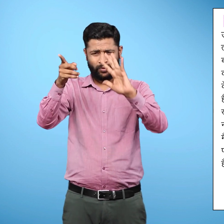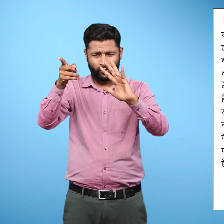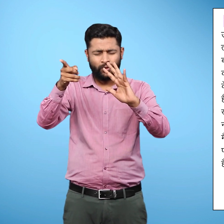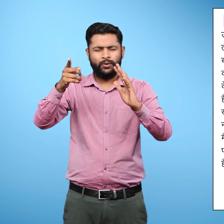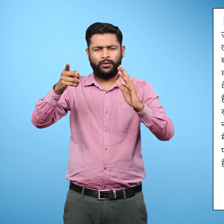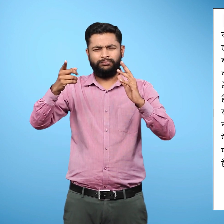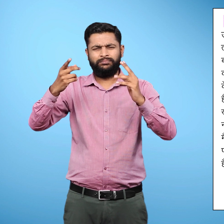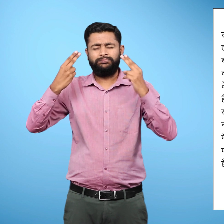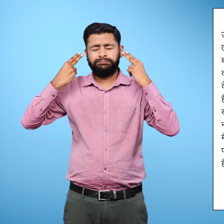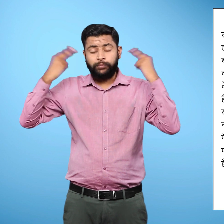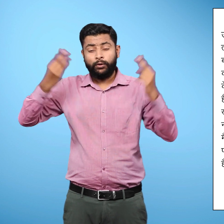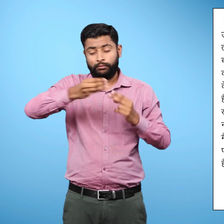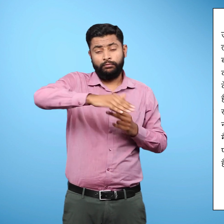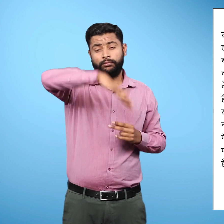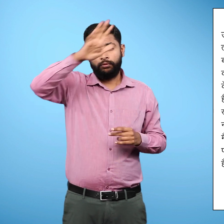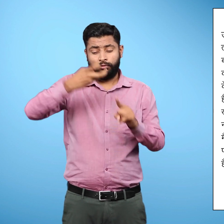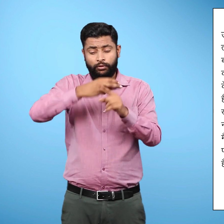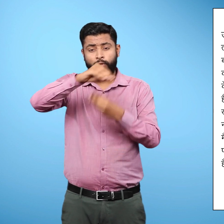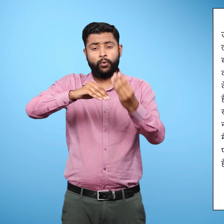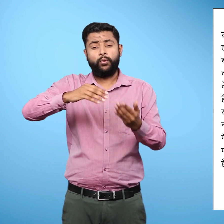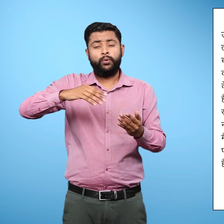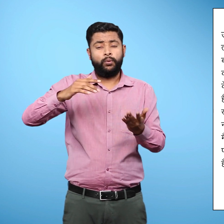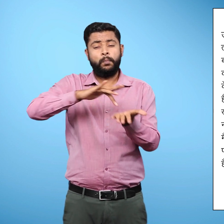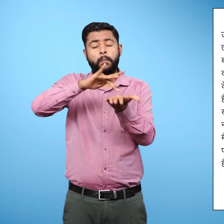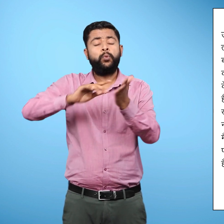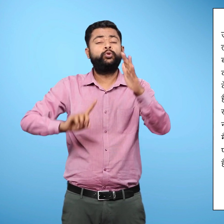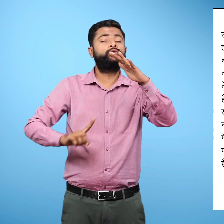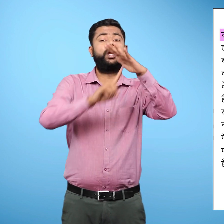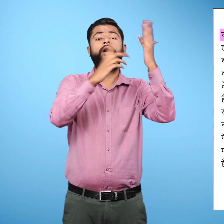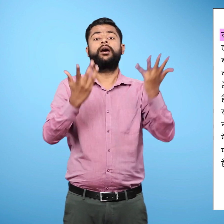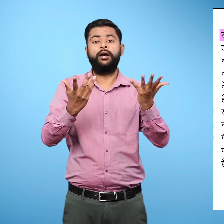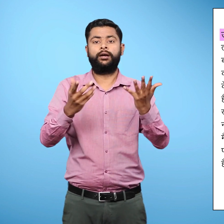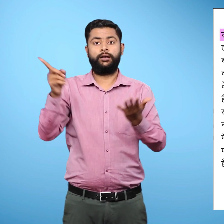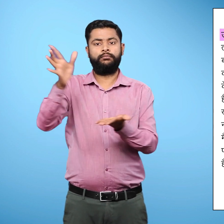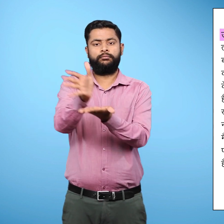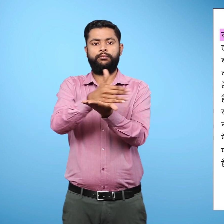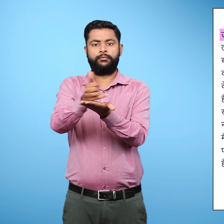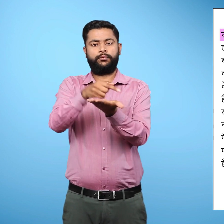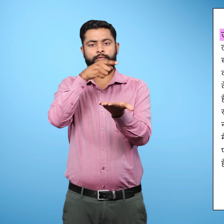विश्व का सबसे उँचा पठार है।